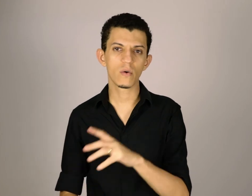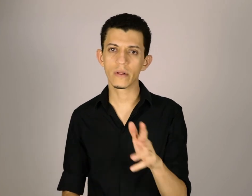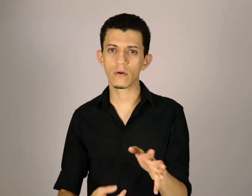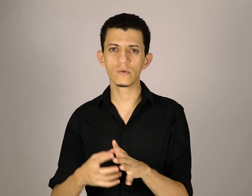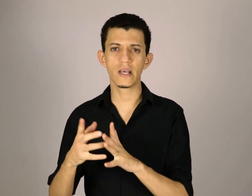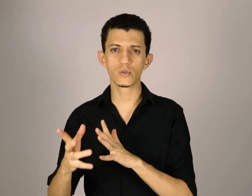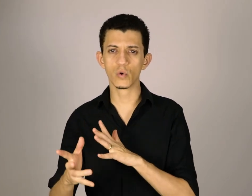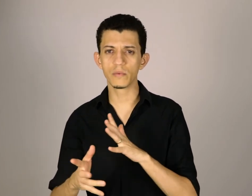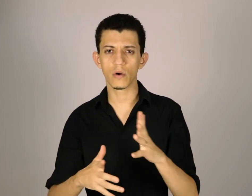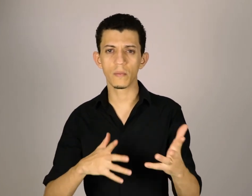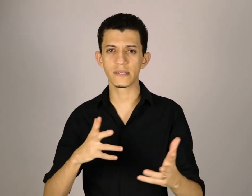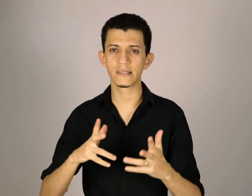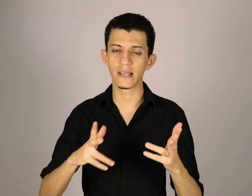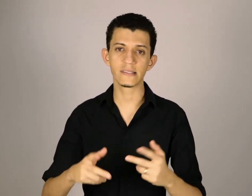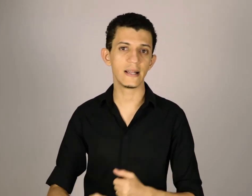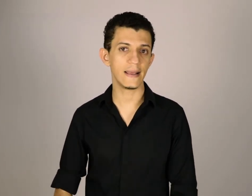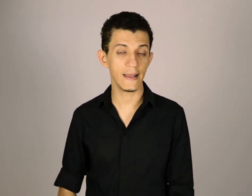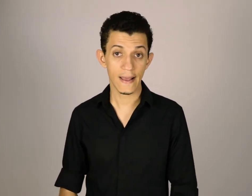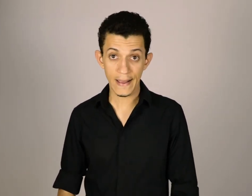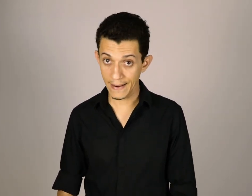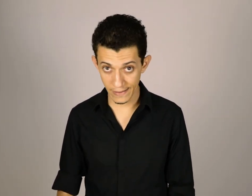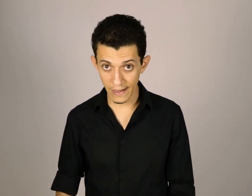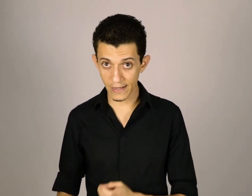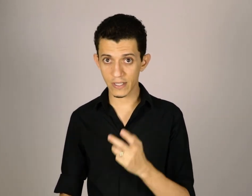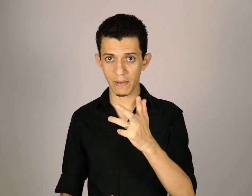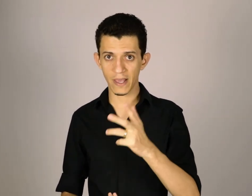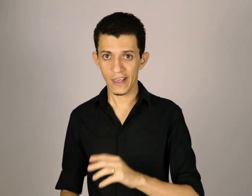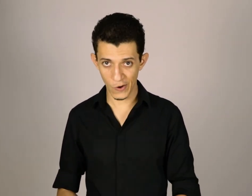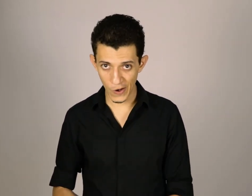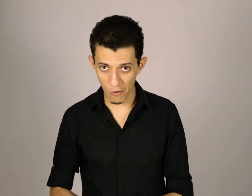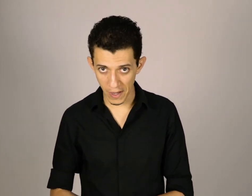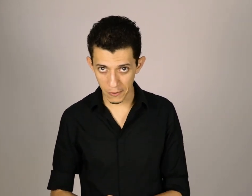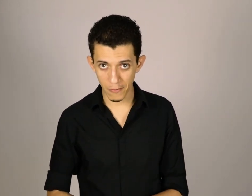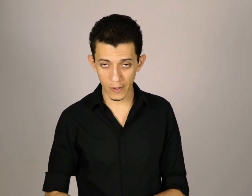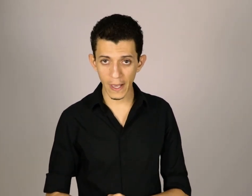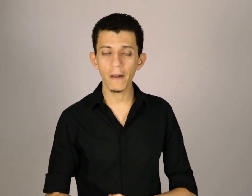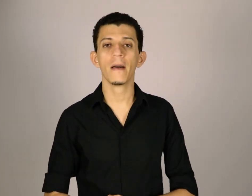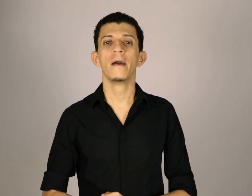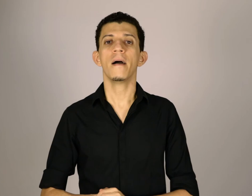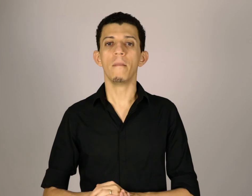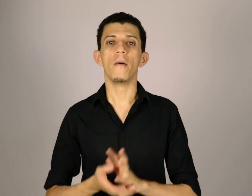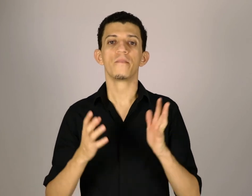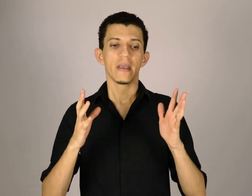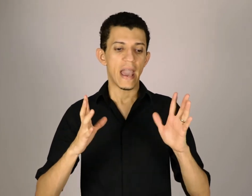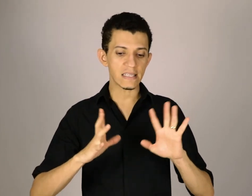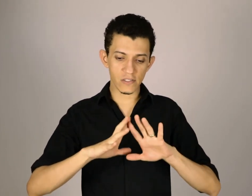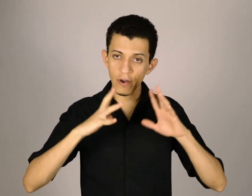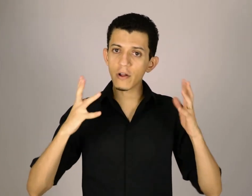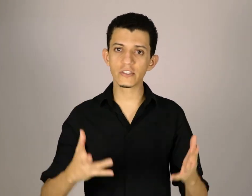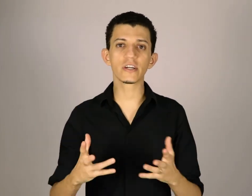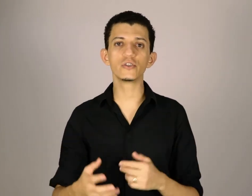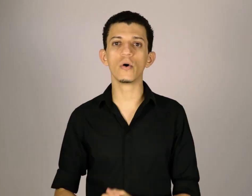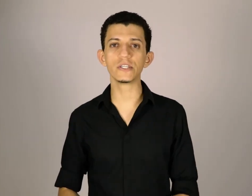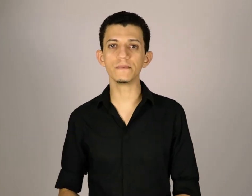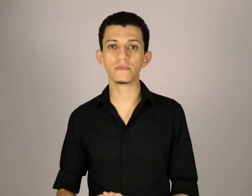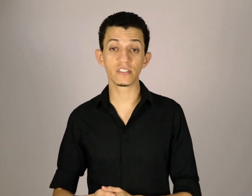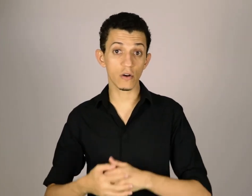encontra alguns resumos, algumas resenhas dele aí na internet também, e eu recomendo, ok? Bom, essas foram as dicas de hoje, se você